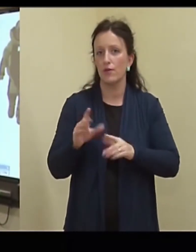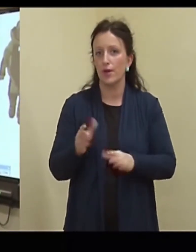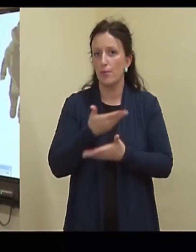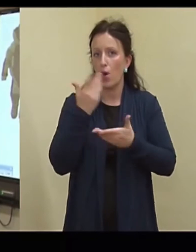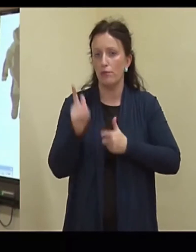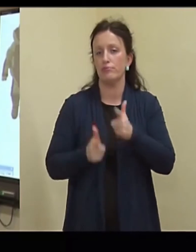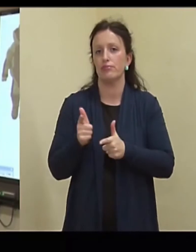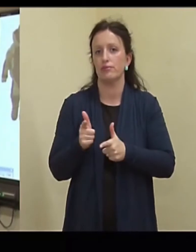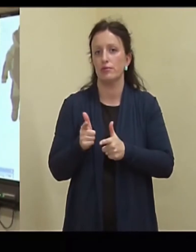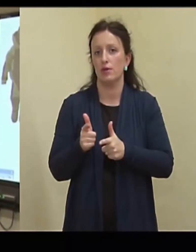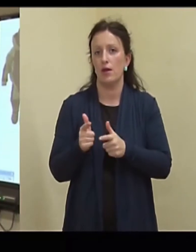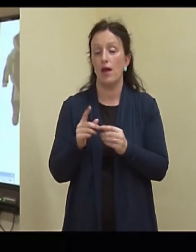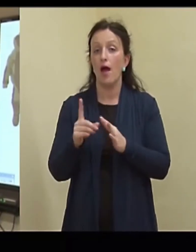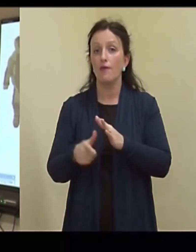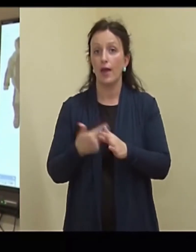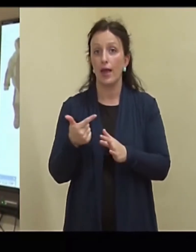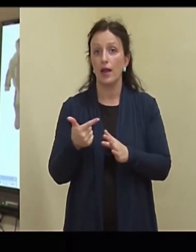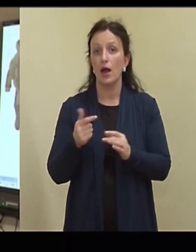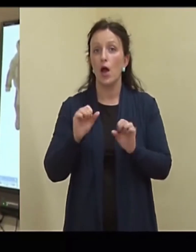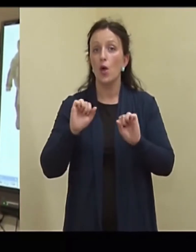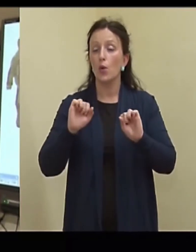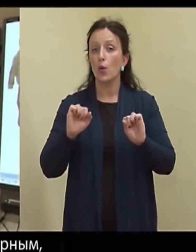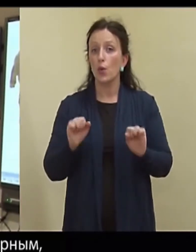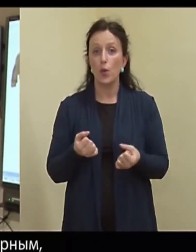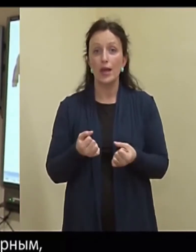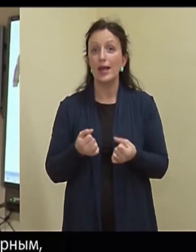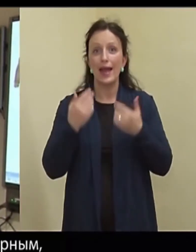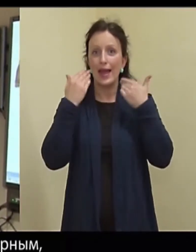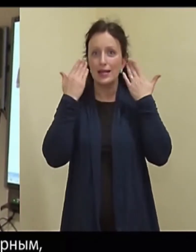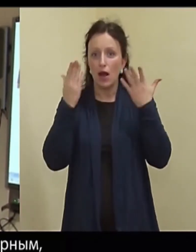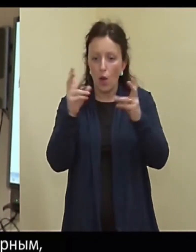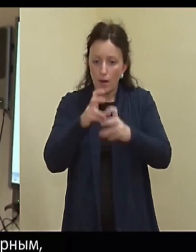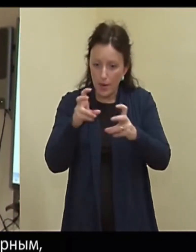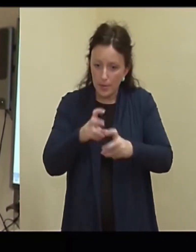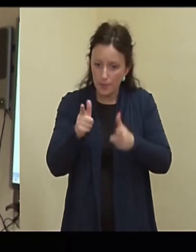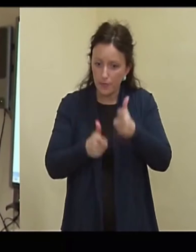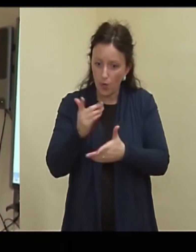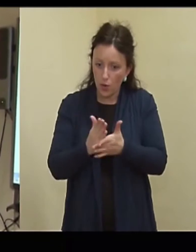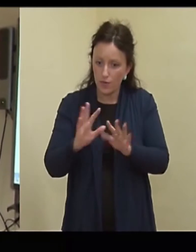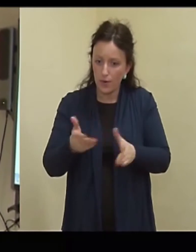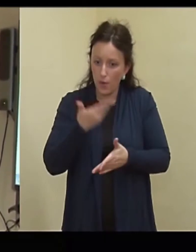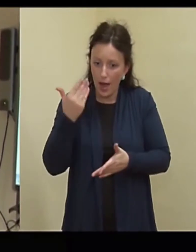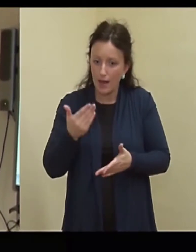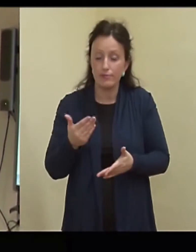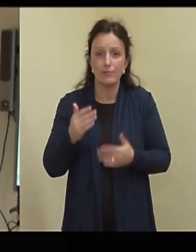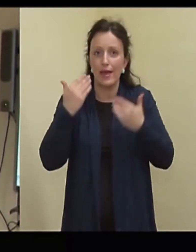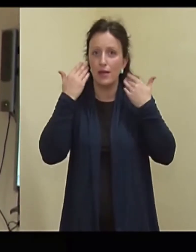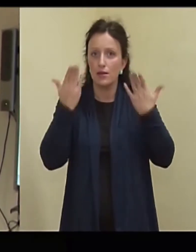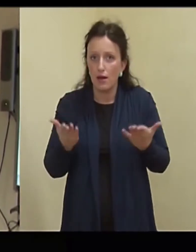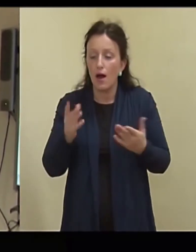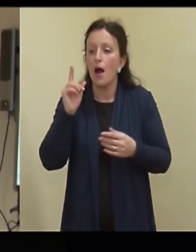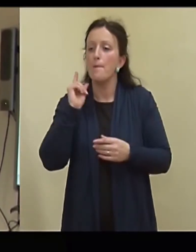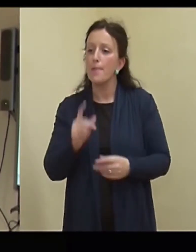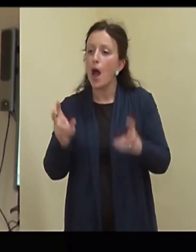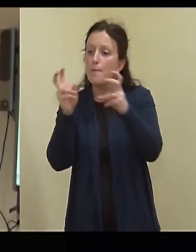pidi, kui me selle nii jõua analüüsi teel, kas ta on tõene, siis tuleb läbi